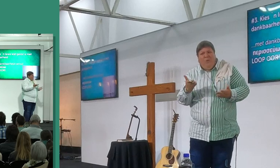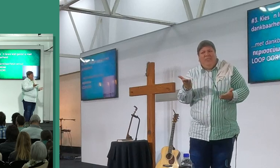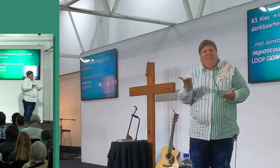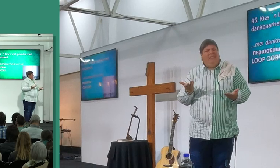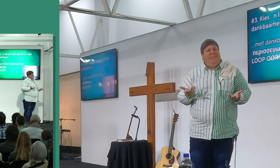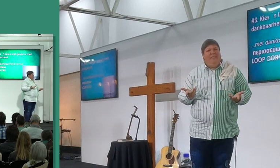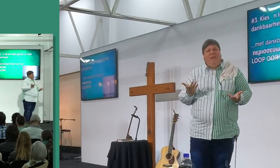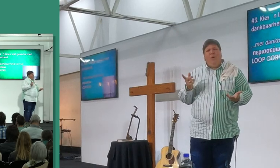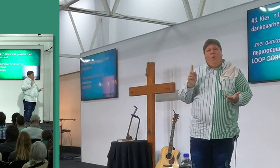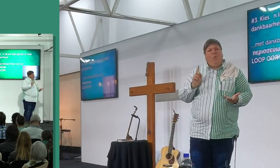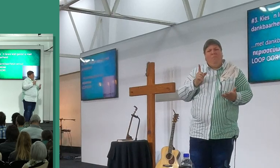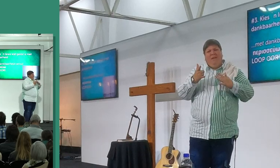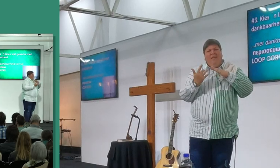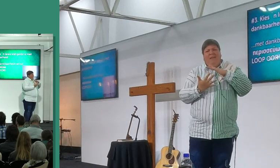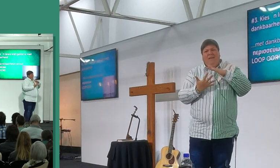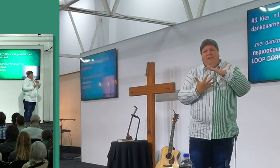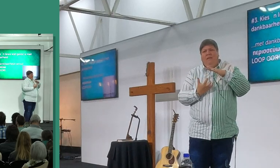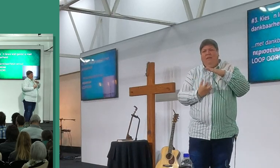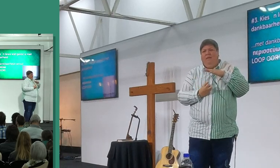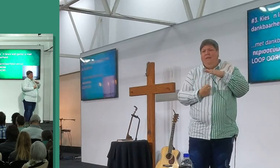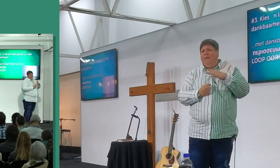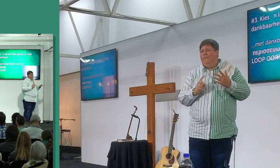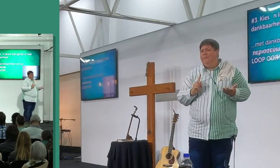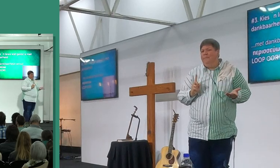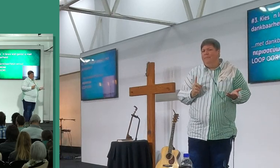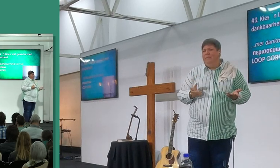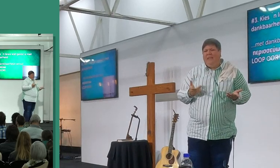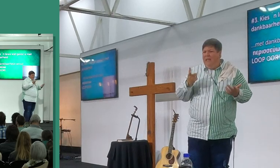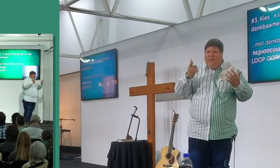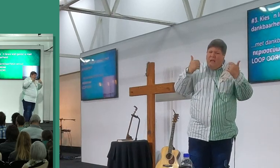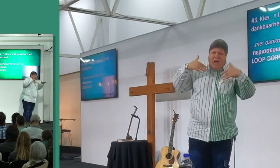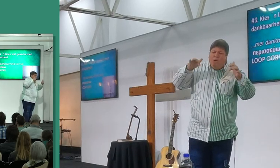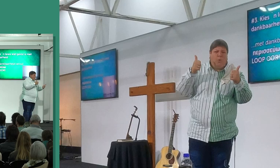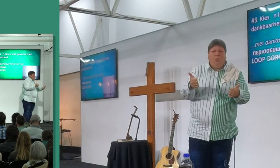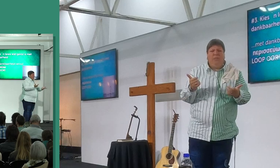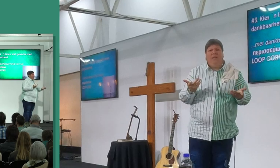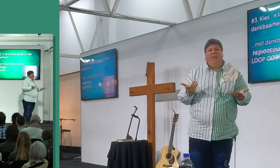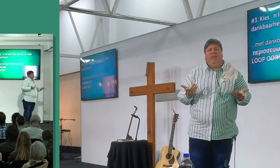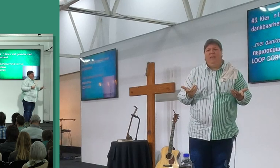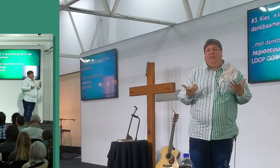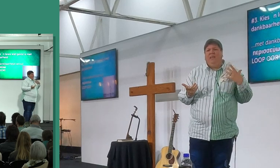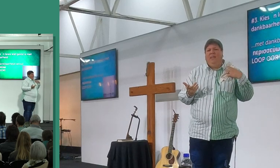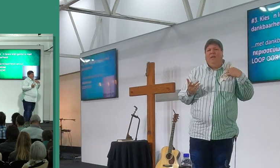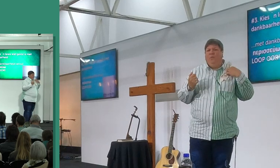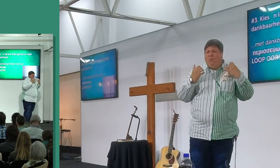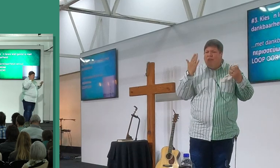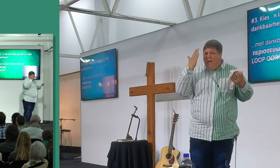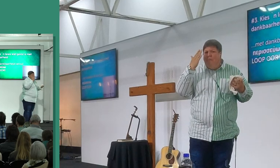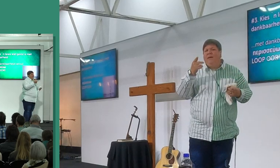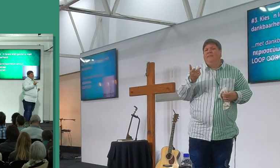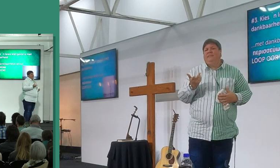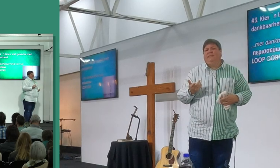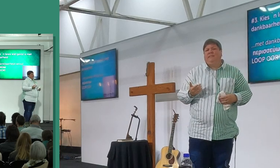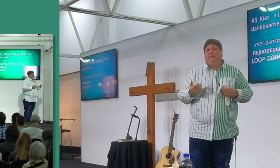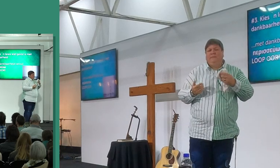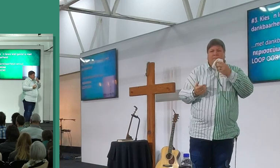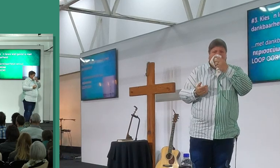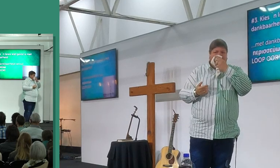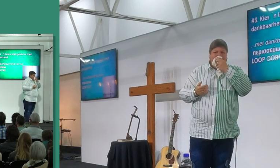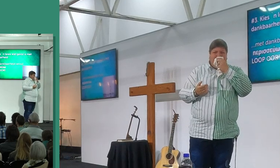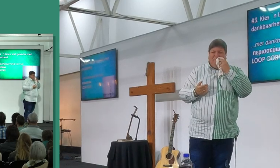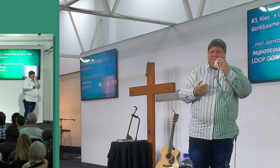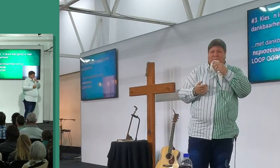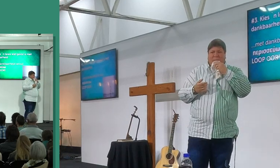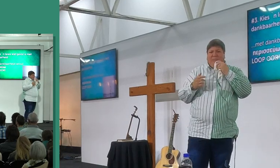ooo, werk het, ek gaan moest sien, alles is nie recht, alles loop nie recht vir jou nie, nie is die hele tijd dankbaar, is dit nie een